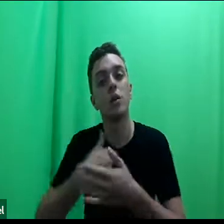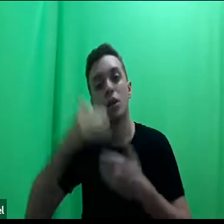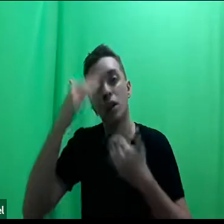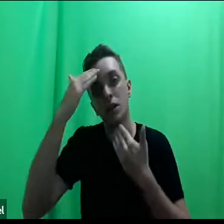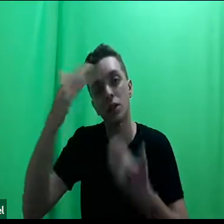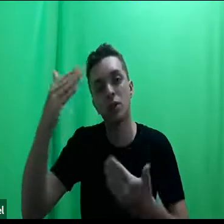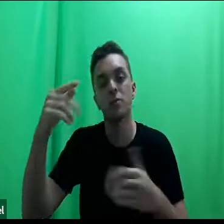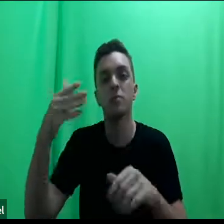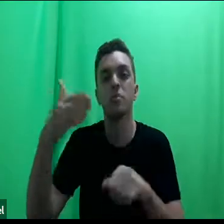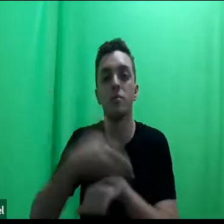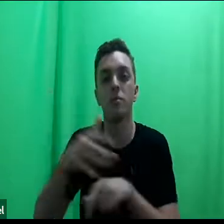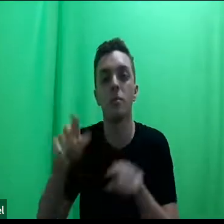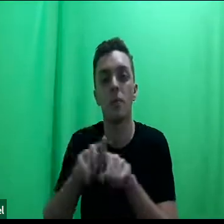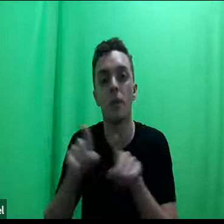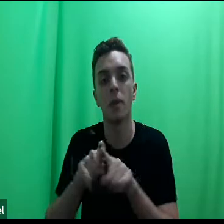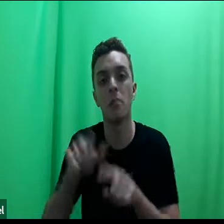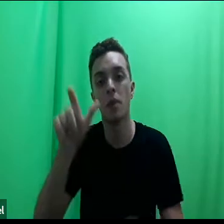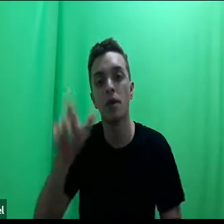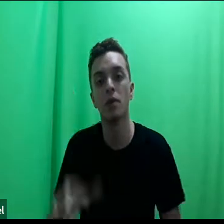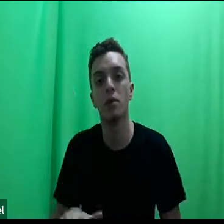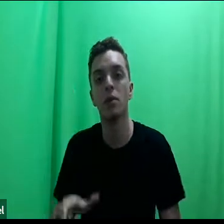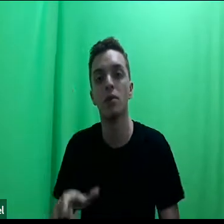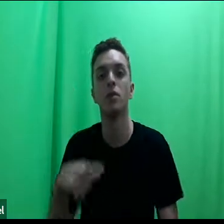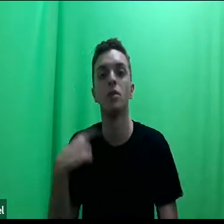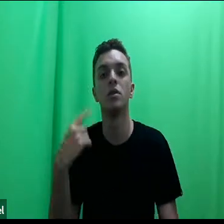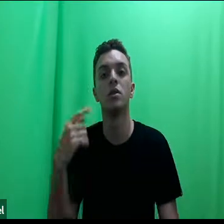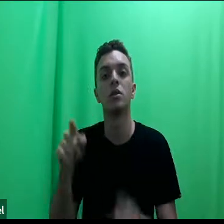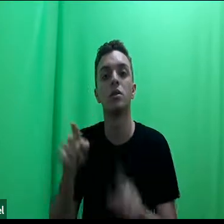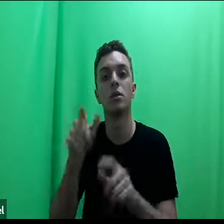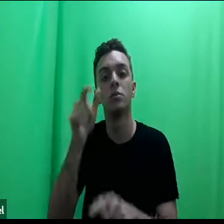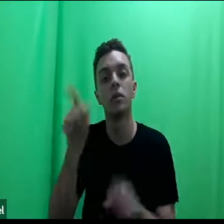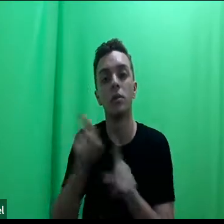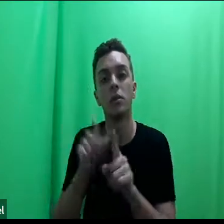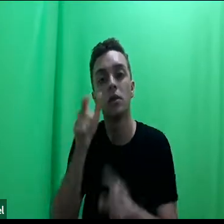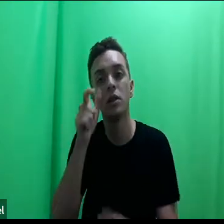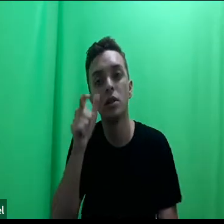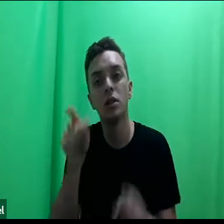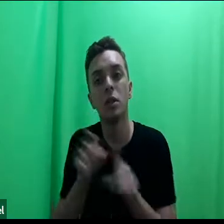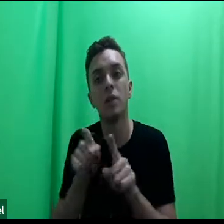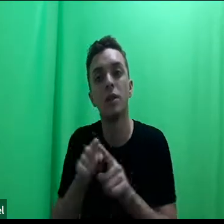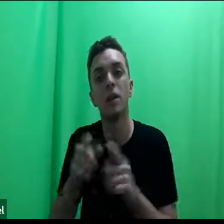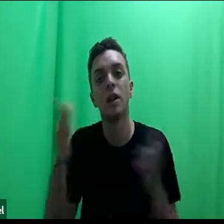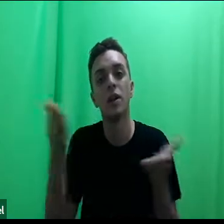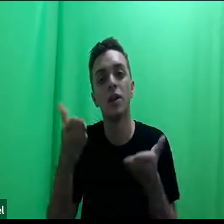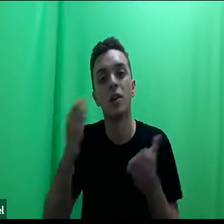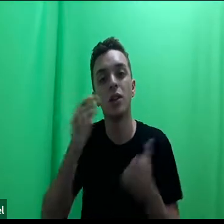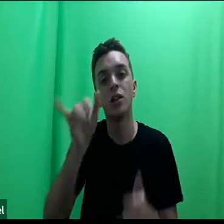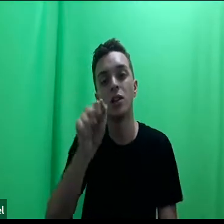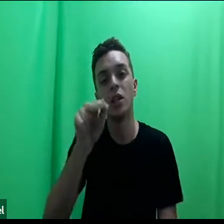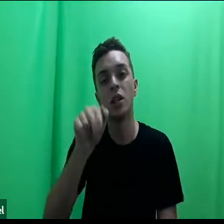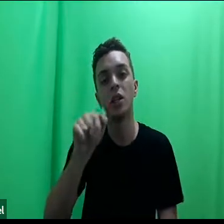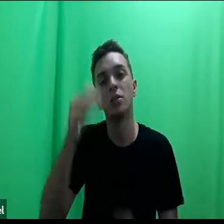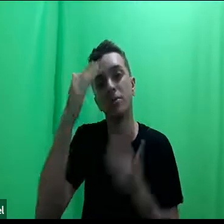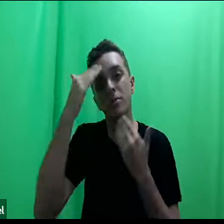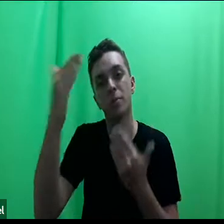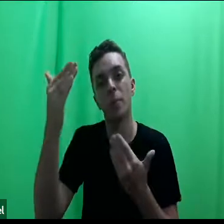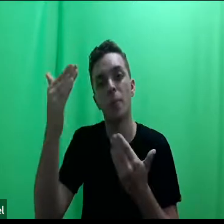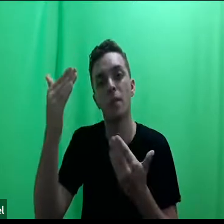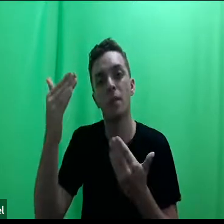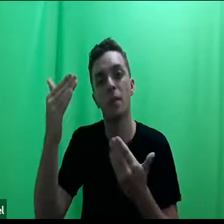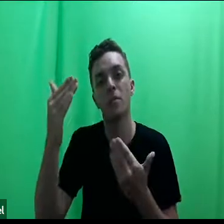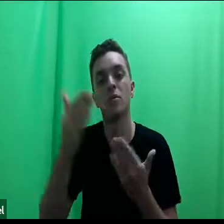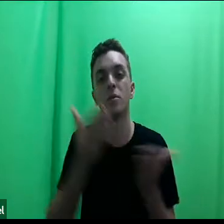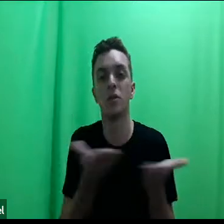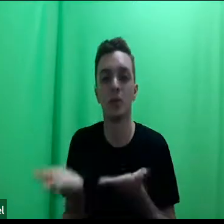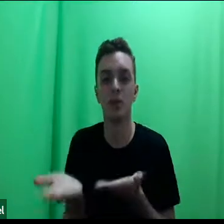participação também de quem está nos assistindo e, mais uma vez, a Janaína, muito obrigada pelo seu convite